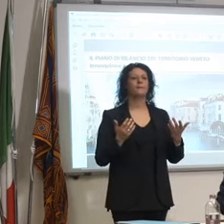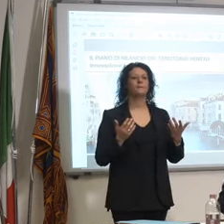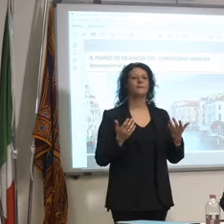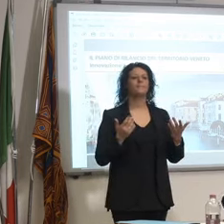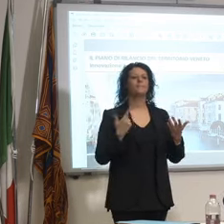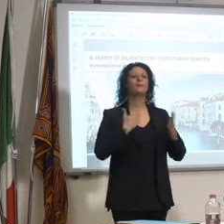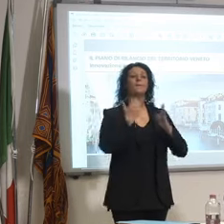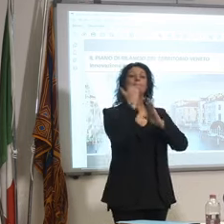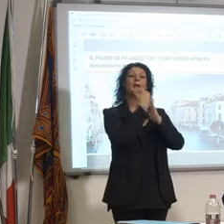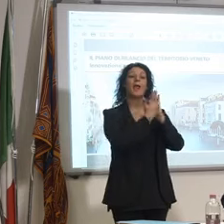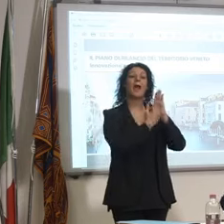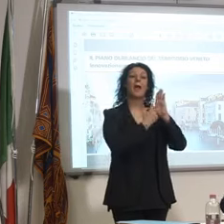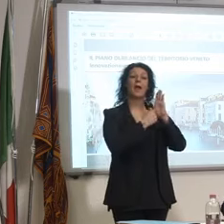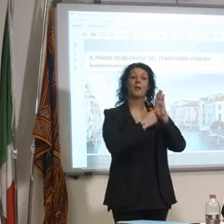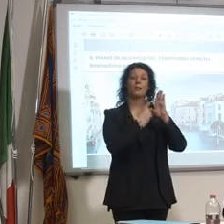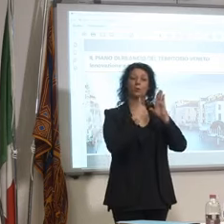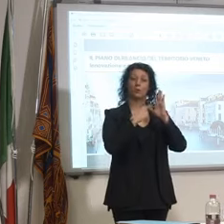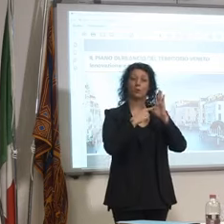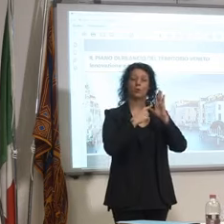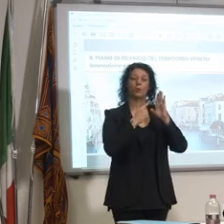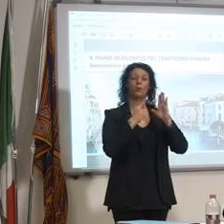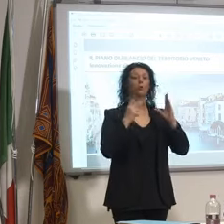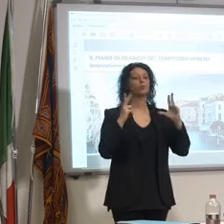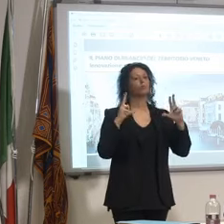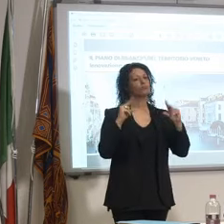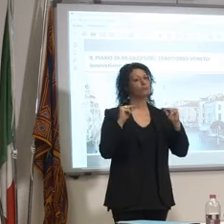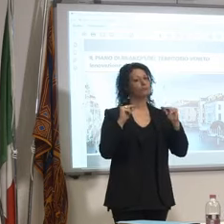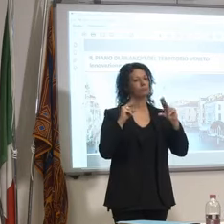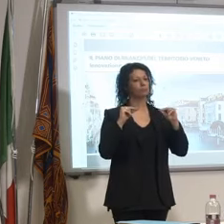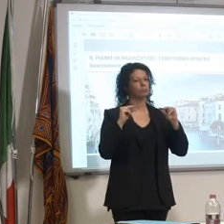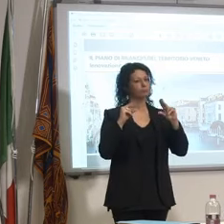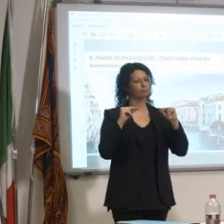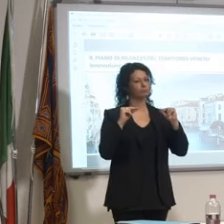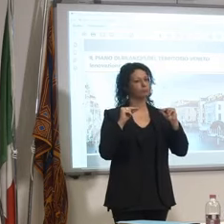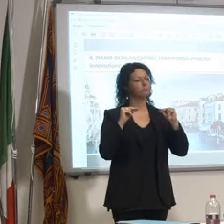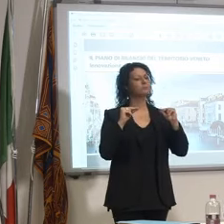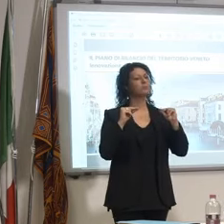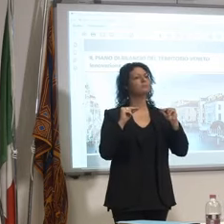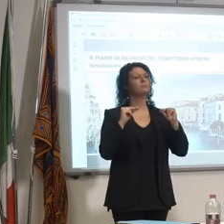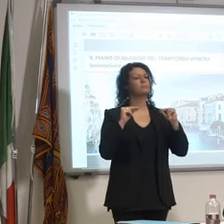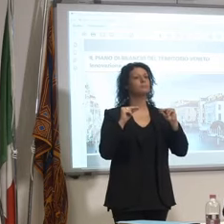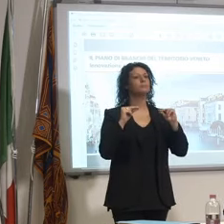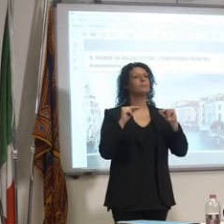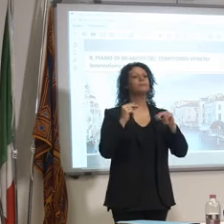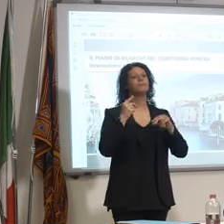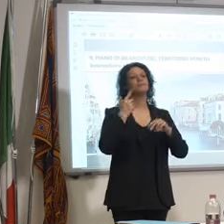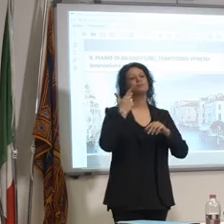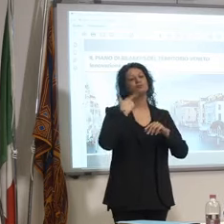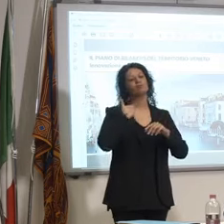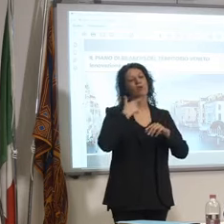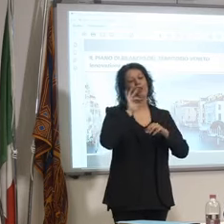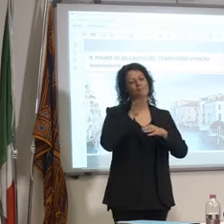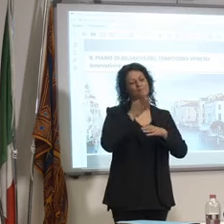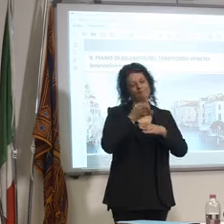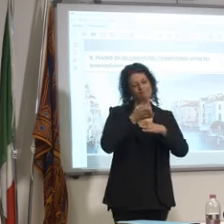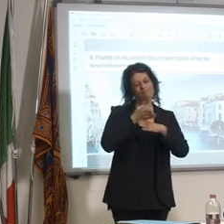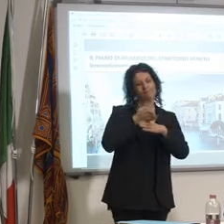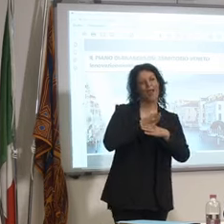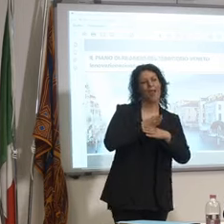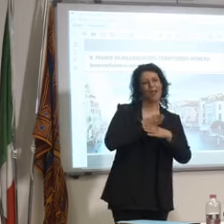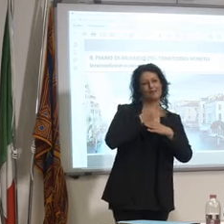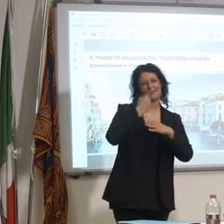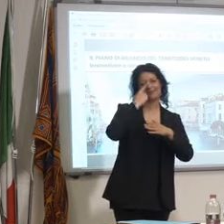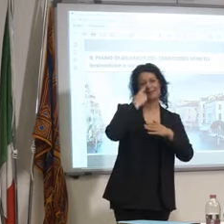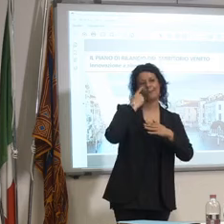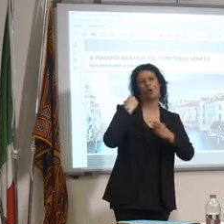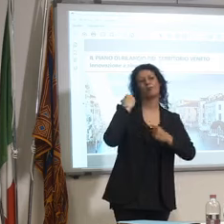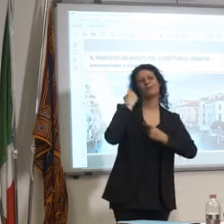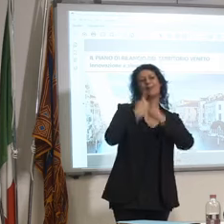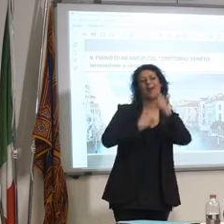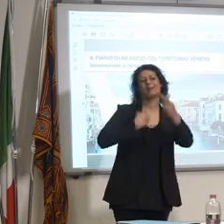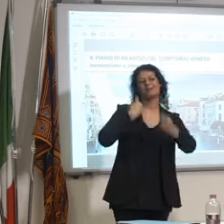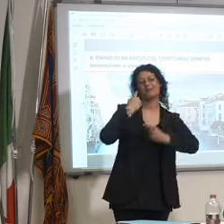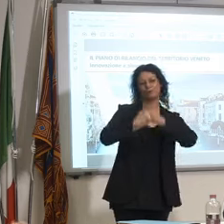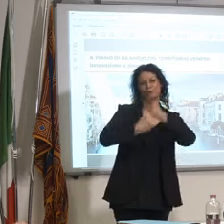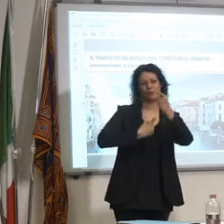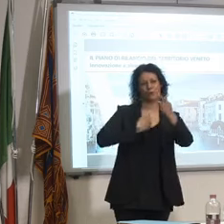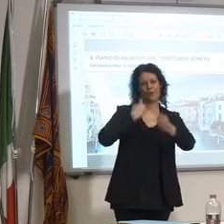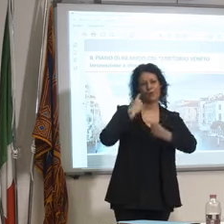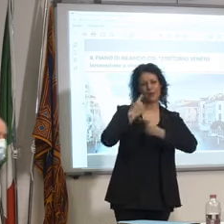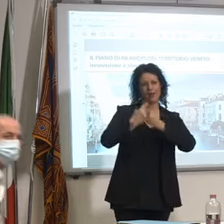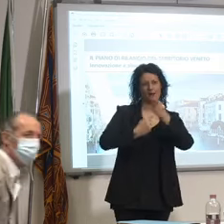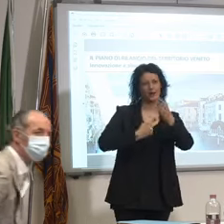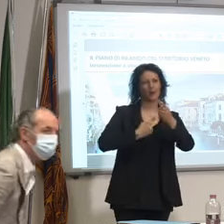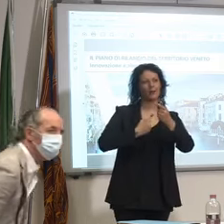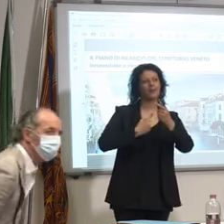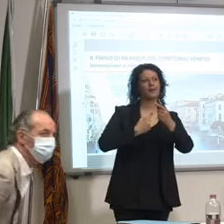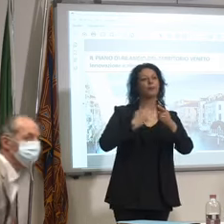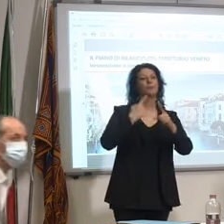che coniuga la parte tradizionale ovviamente che faremo sulla comunicazione ma soprattutto